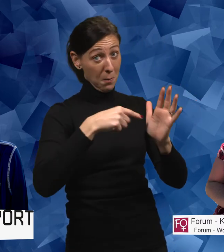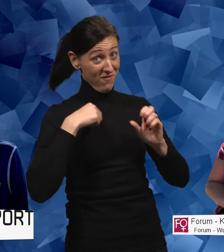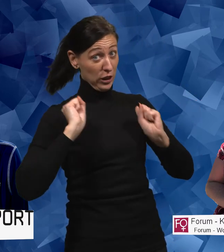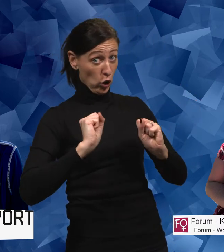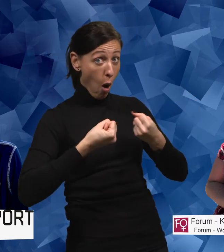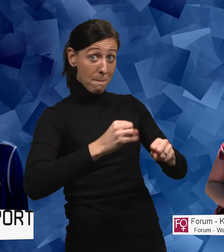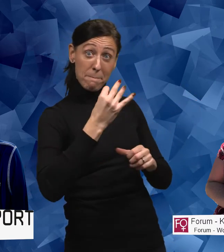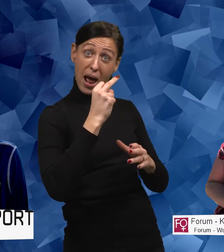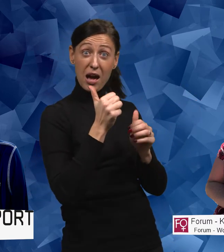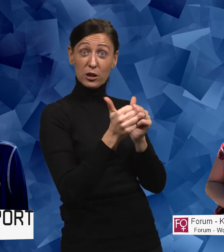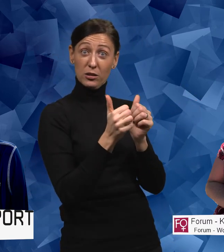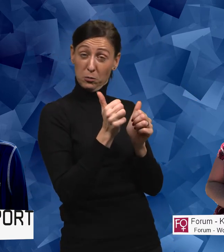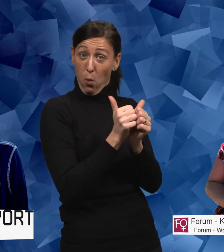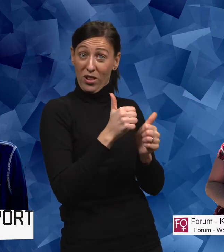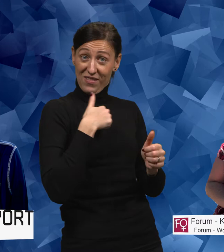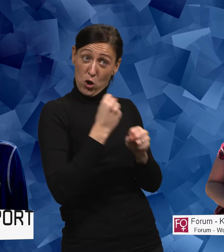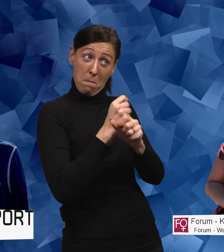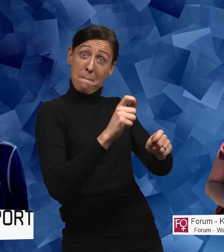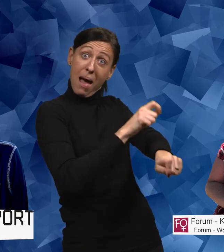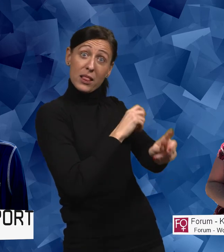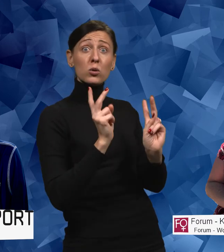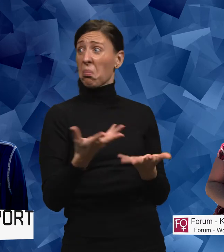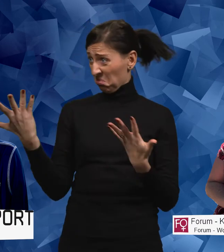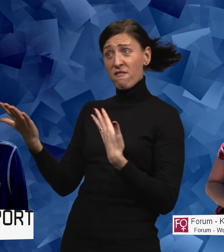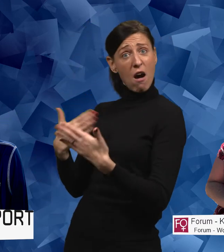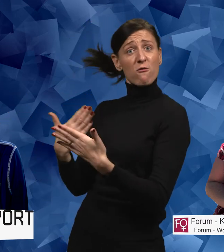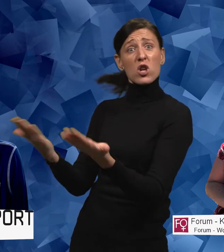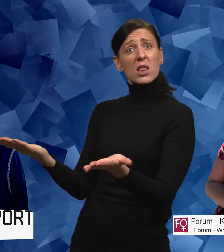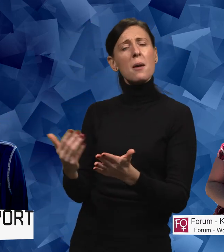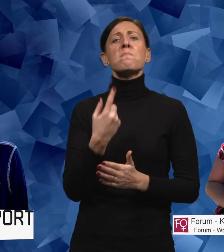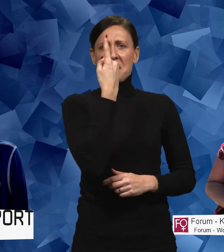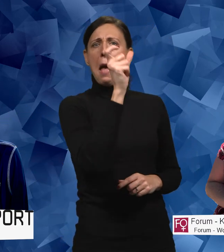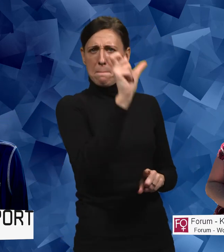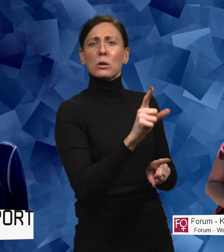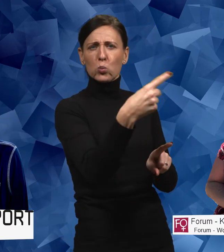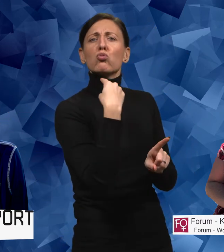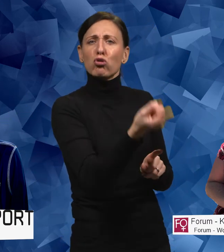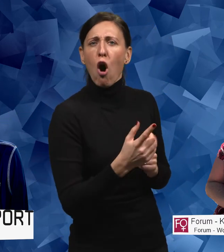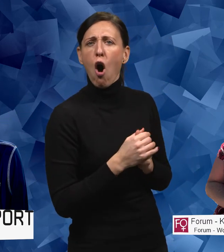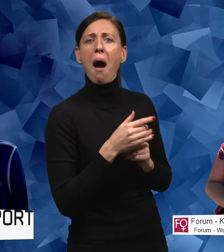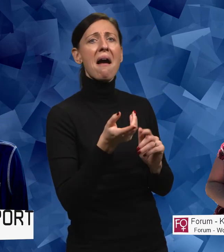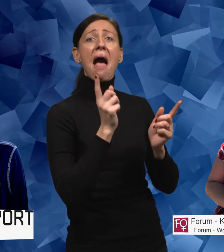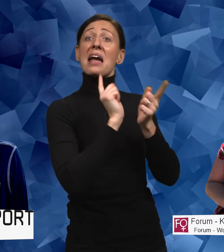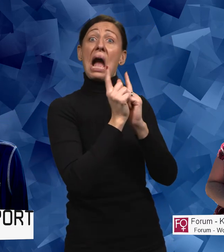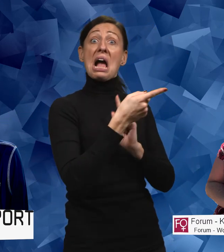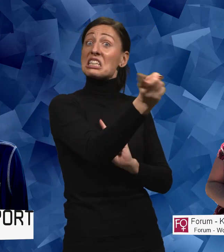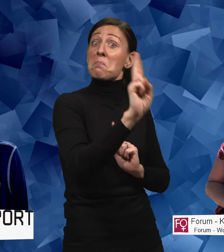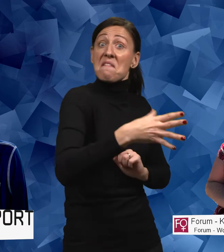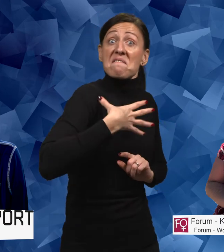parasporten där man blir mer noga med att mäta? Ja, varför inte? Det var en person som sa att de kanske inte vill, men det tror